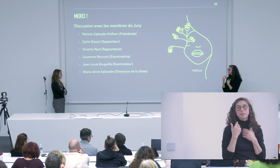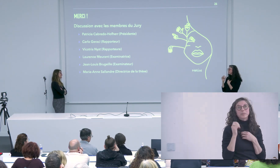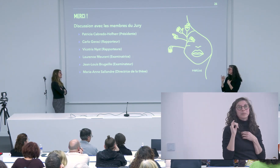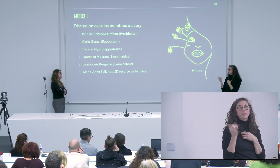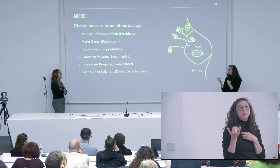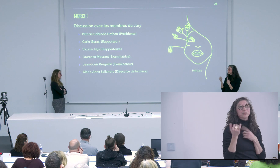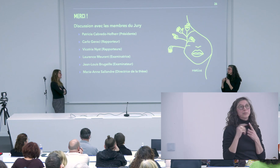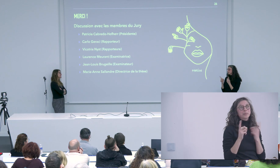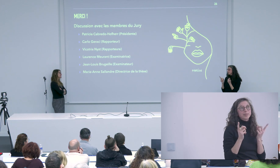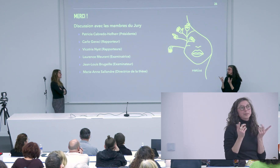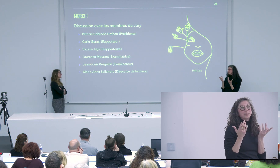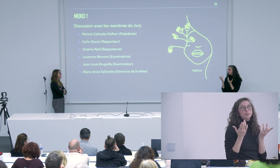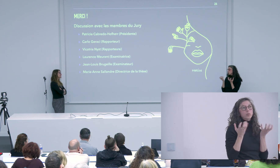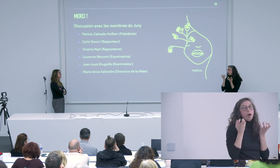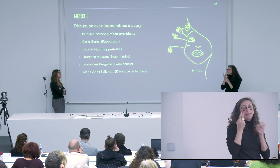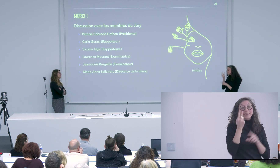mis dans la recherche